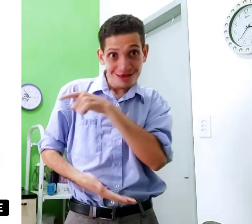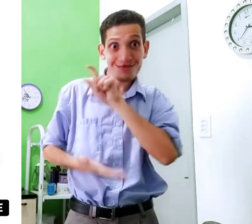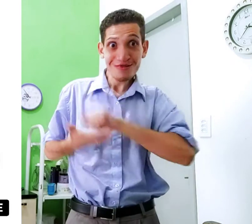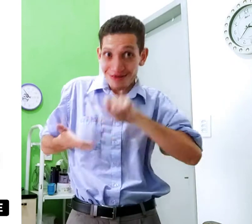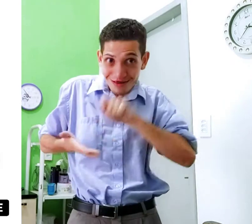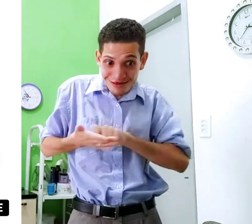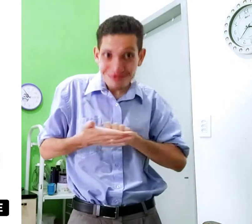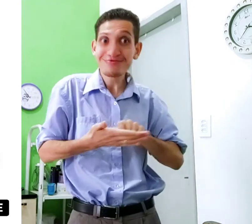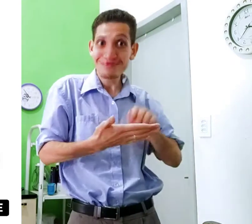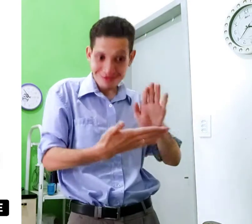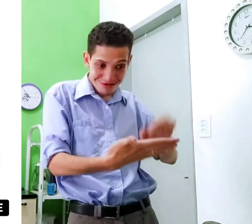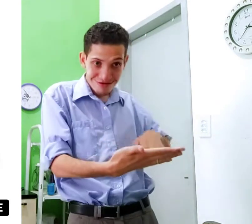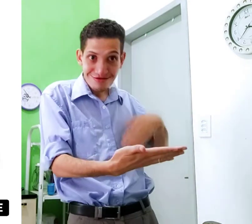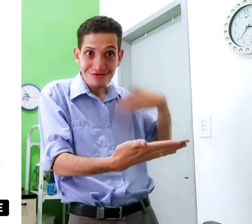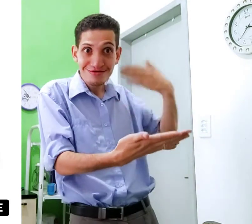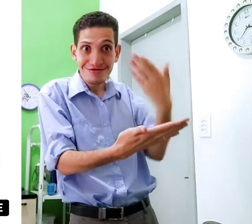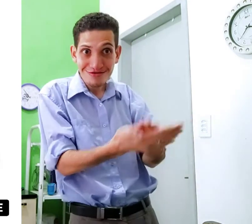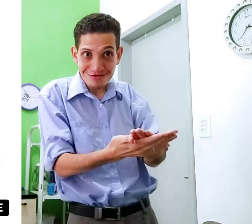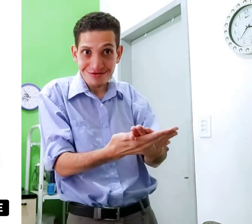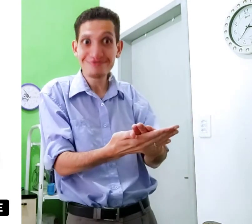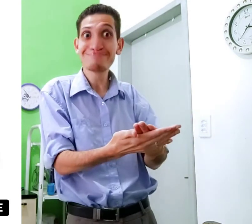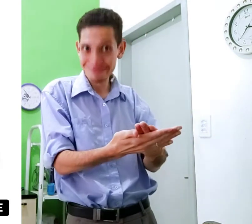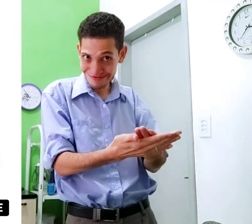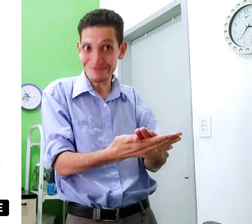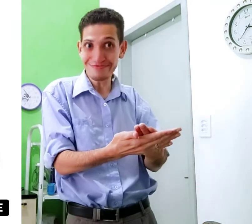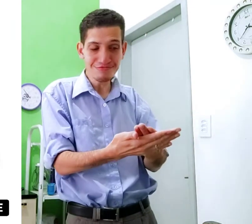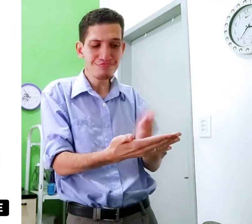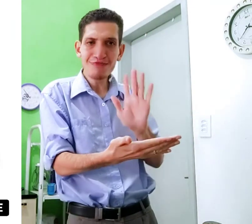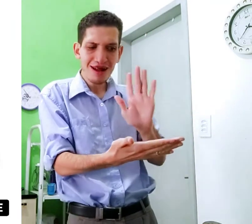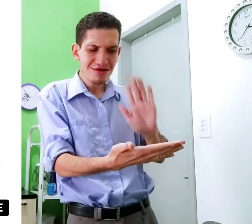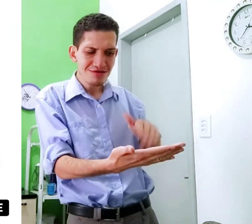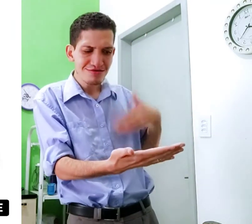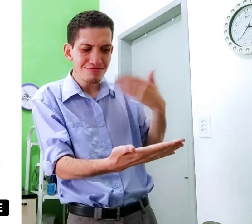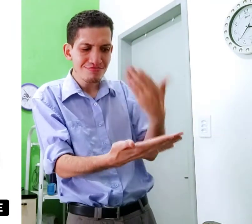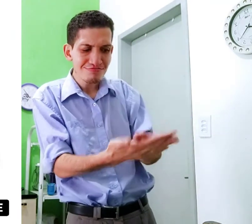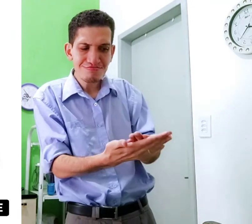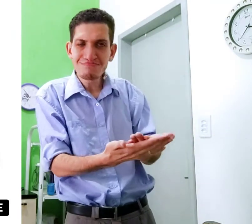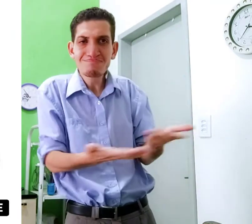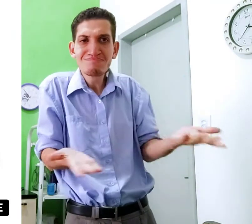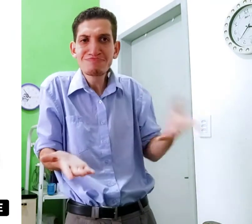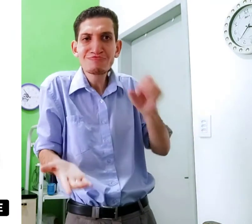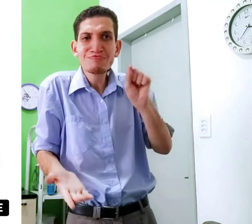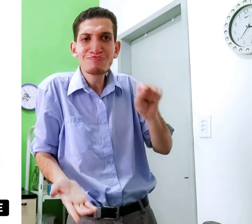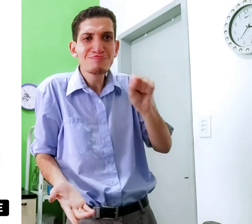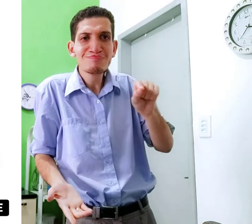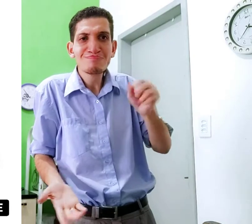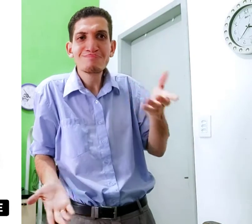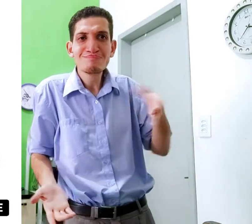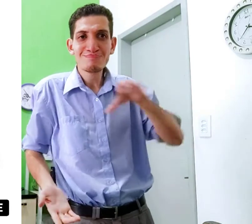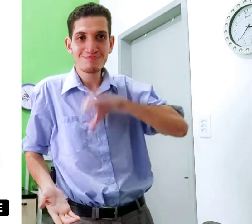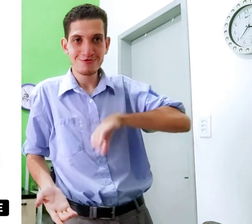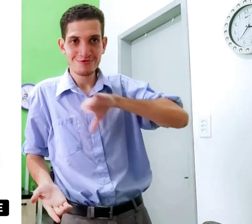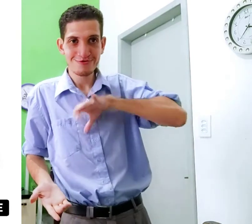assim, então isso está escrito assim, viu? Mas isso daí, o que é?